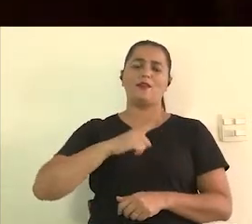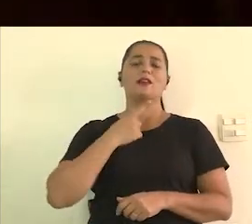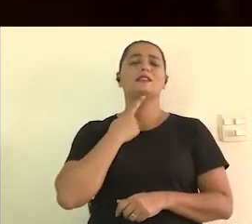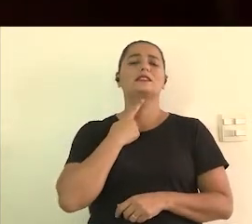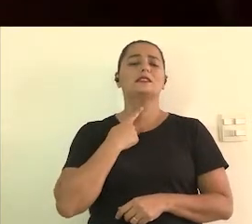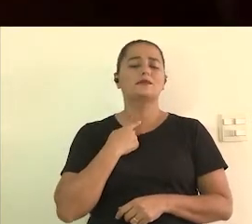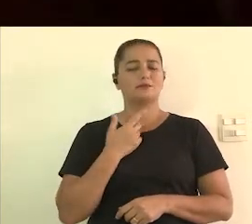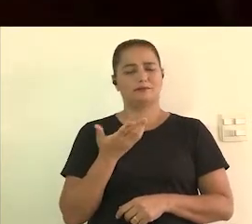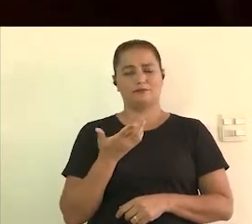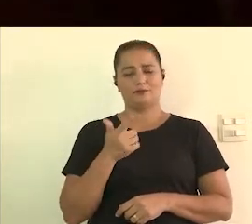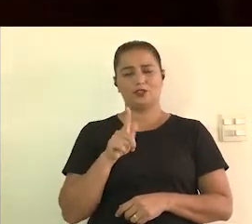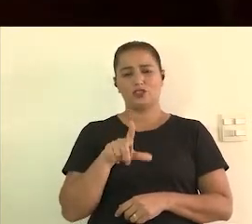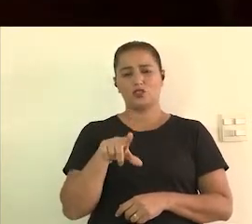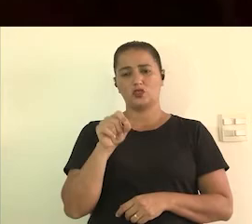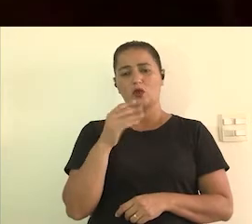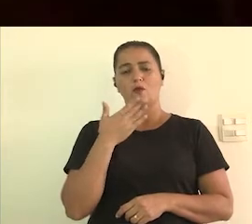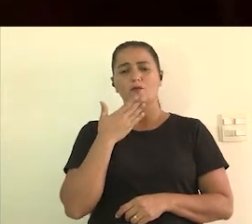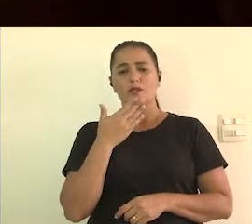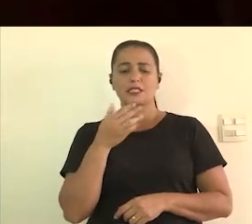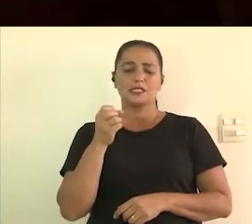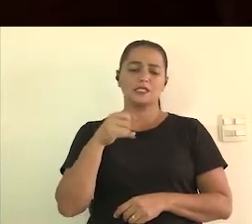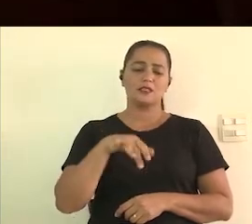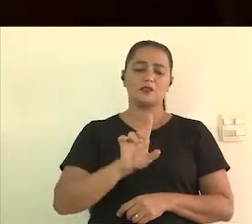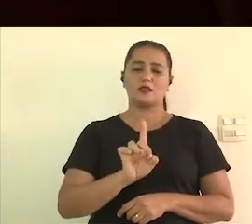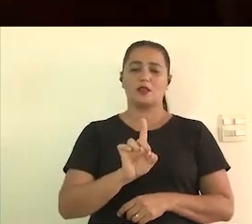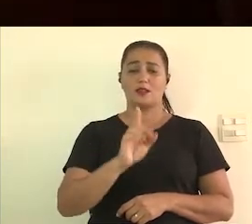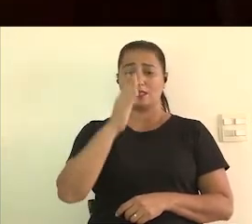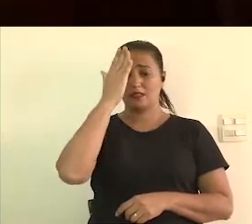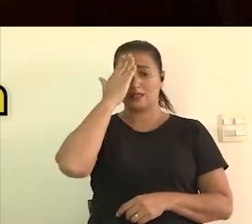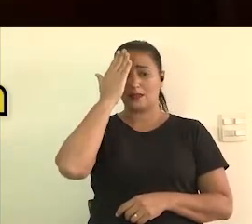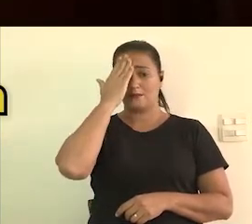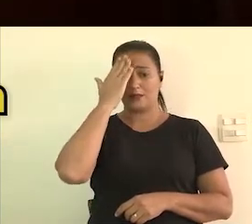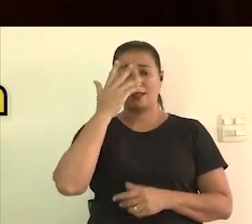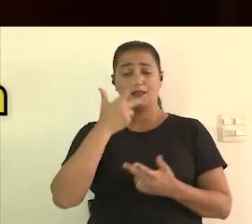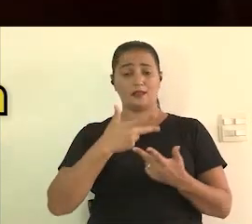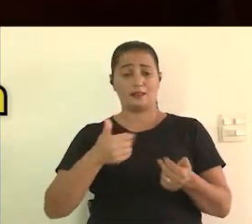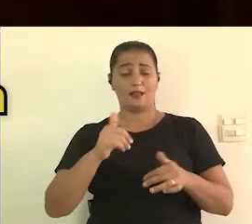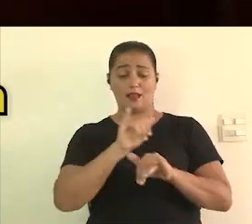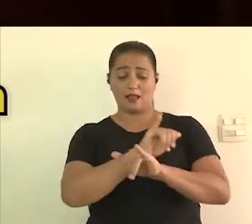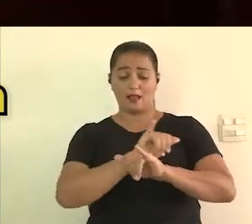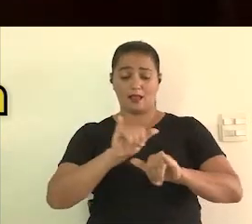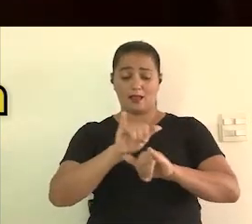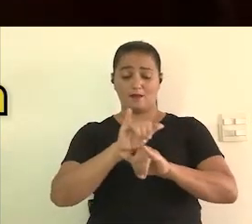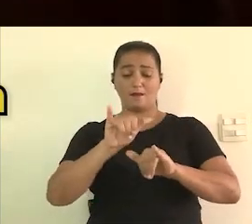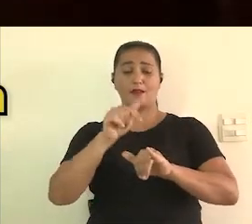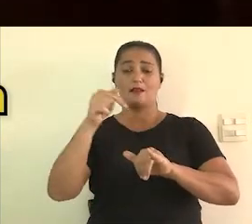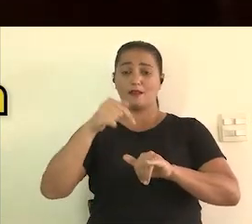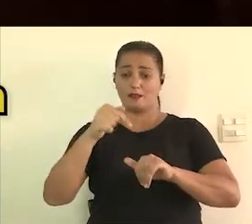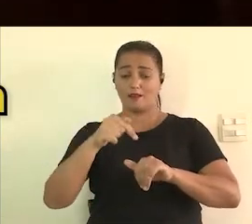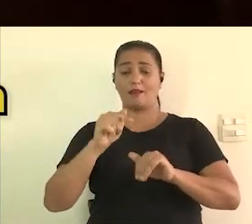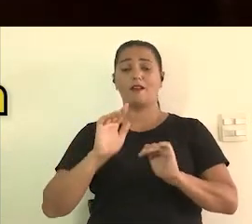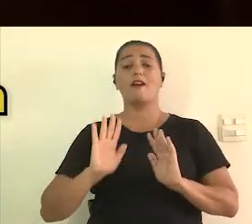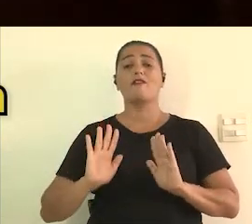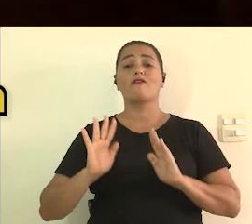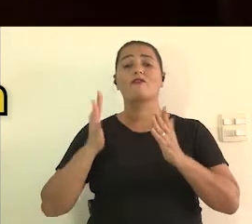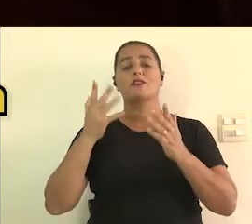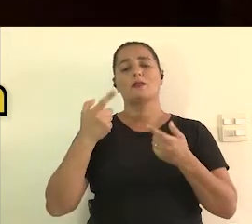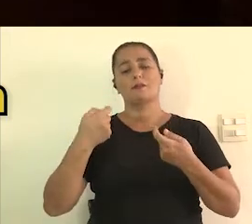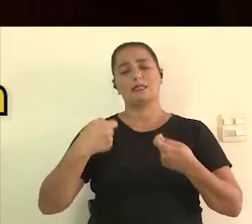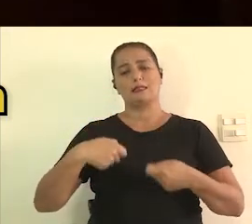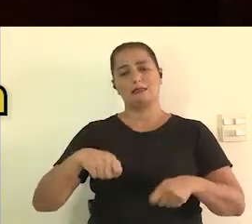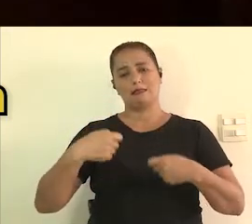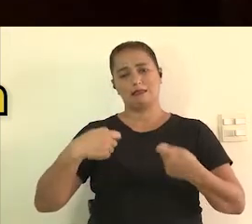desejo elas vão escolher se vão ou não e elas precisam ficar sabendo disso então a campanha publicitária do seu evento também